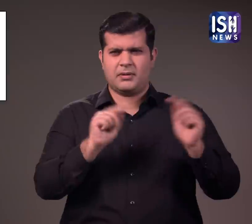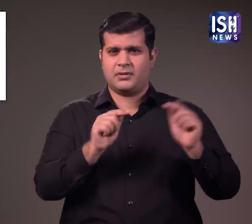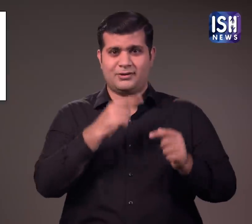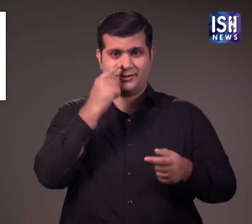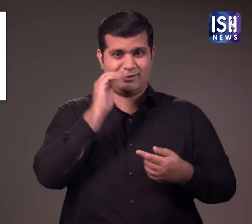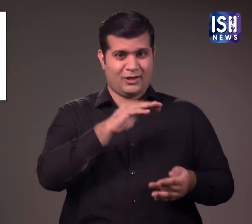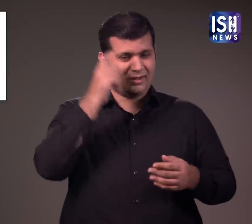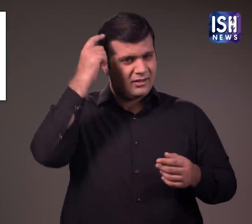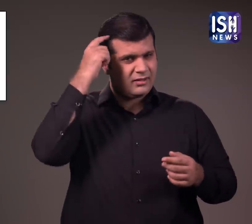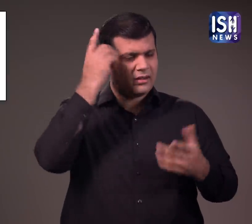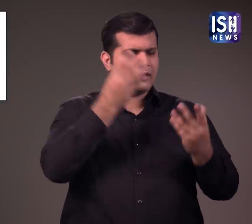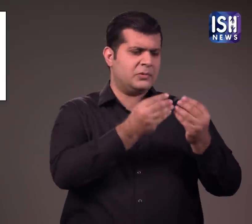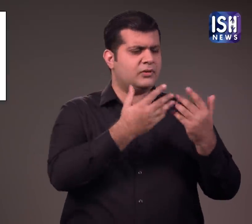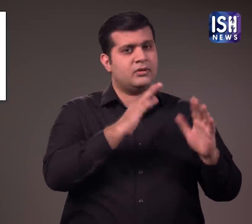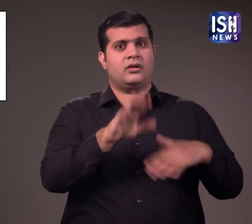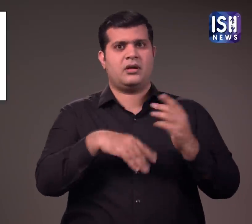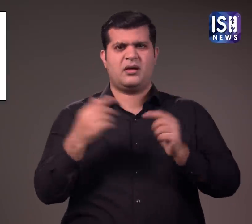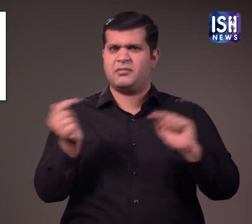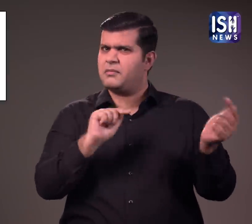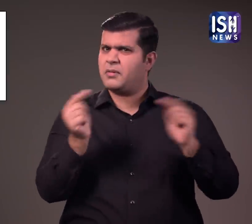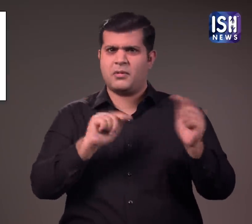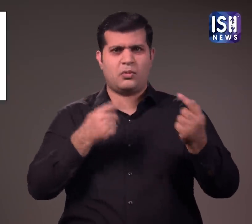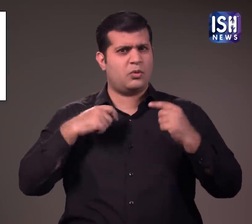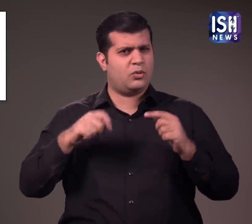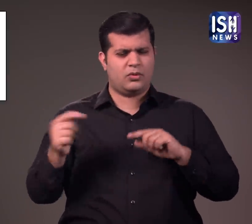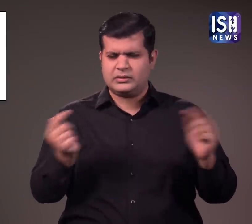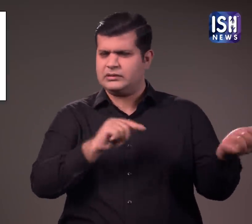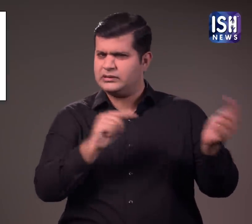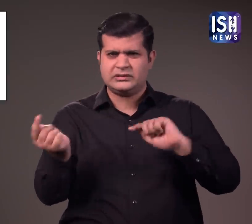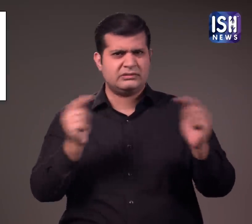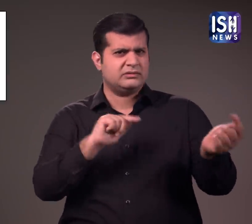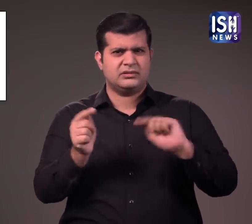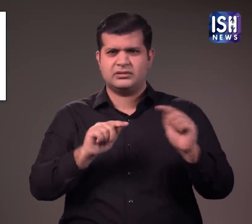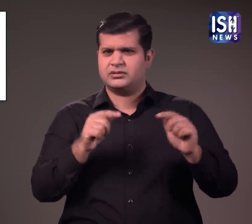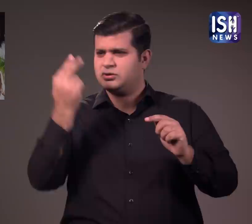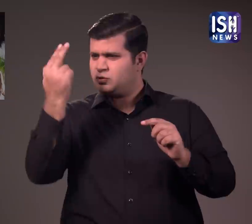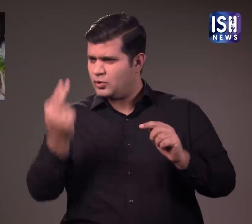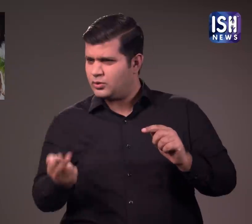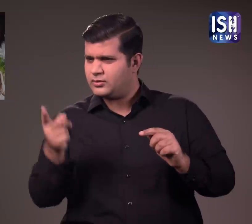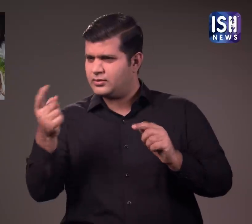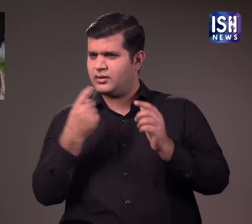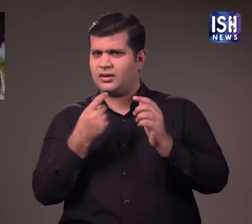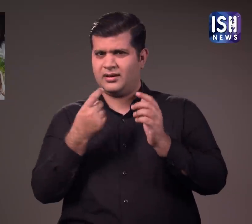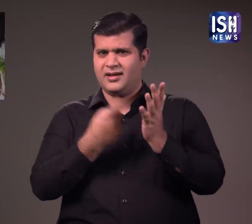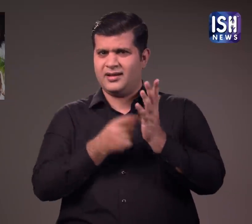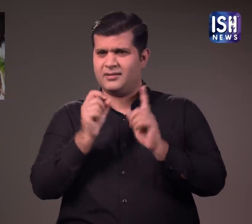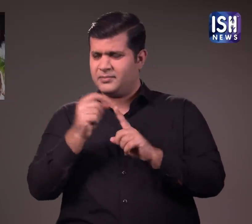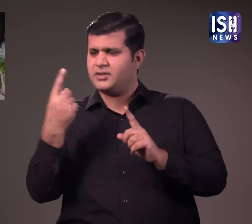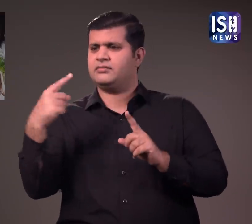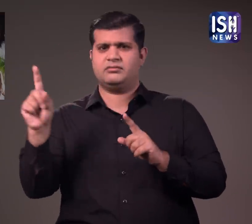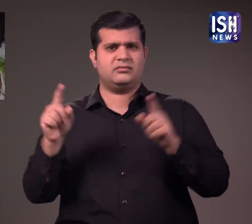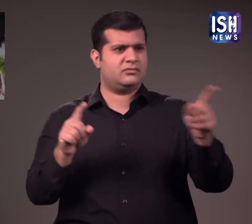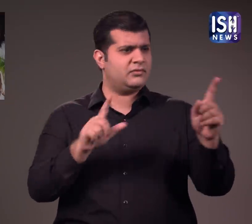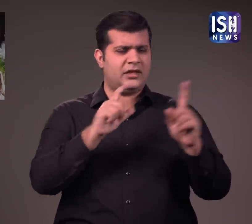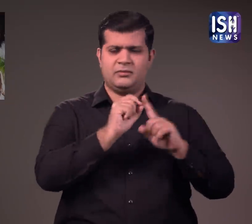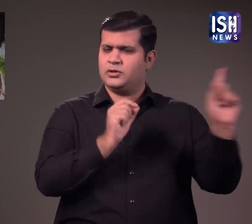हो गई, हाला कि लियांडर और रिया दोनों ने अपनी कानूनी लड़ाई जारी रखी और मामले में कई नए मोड आये